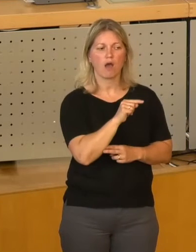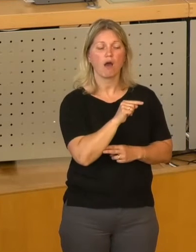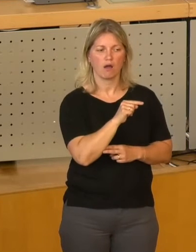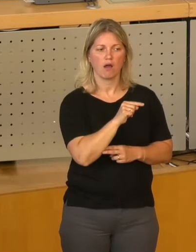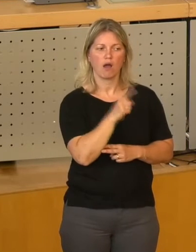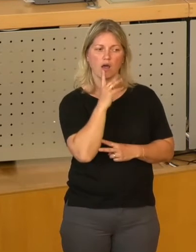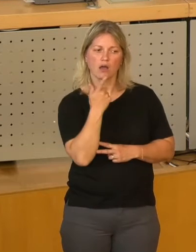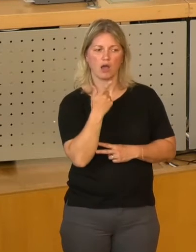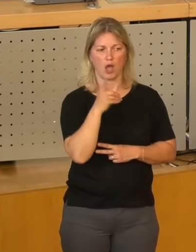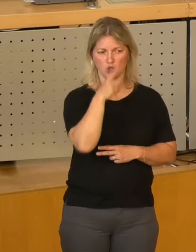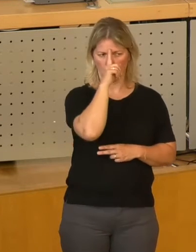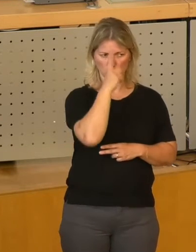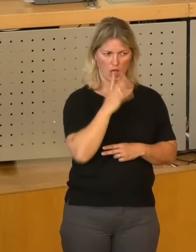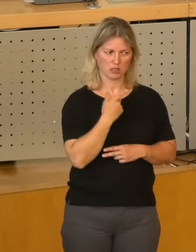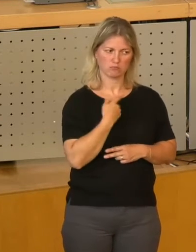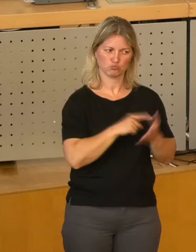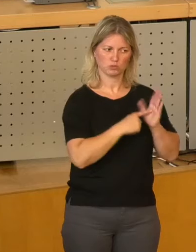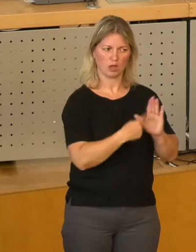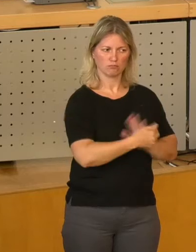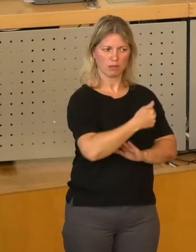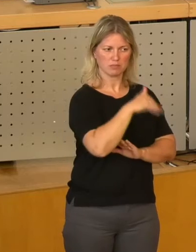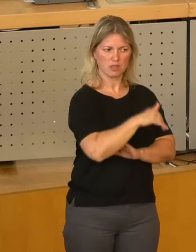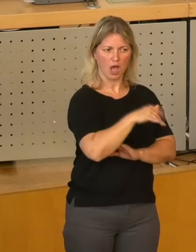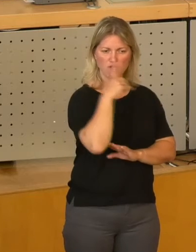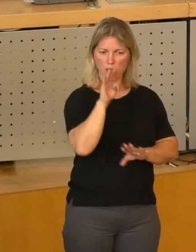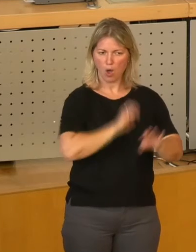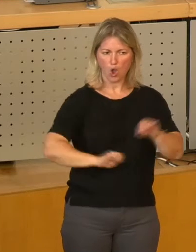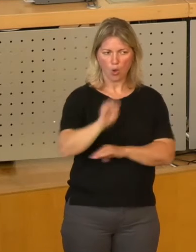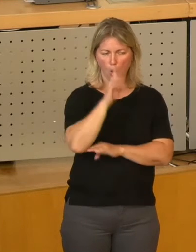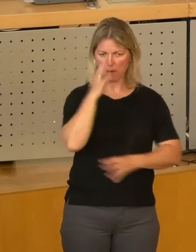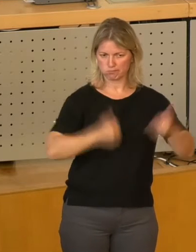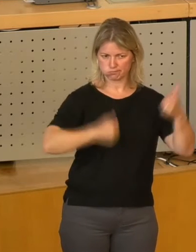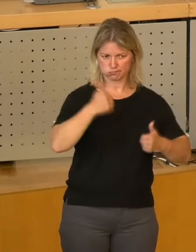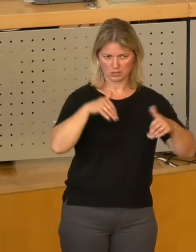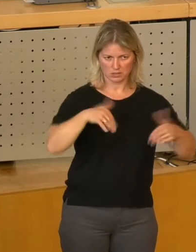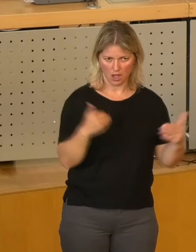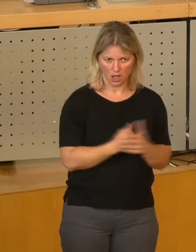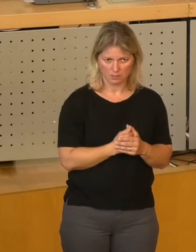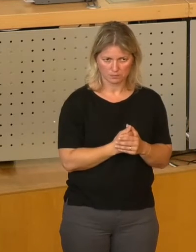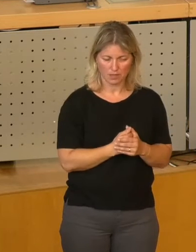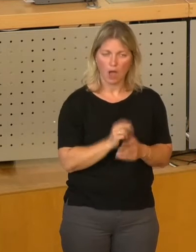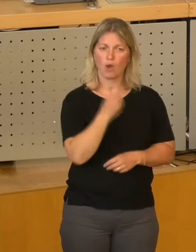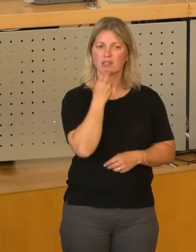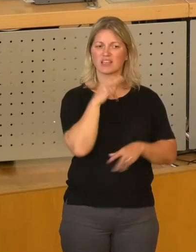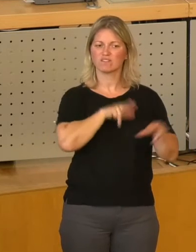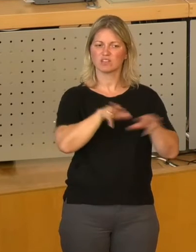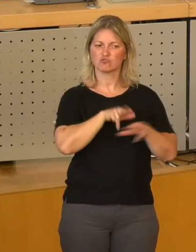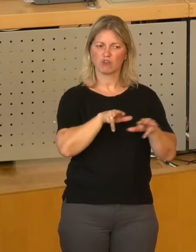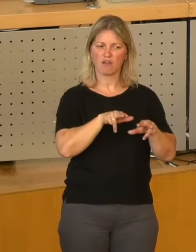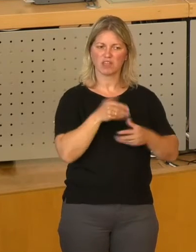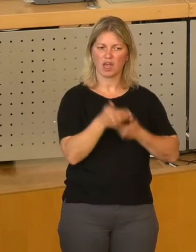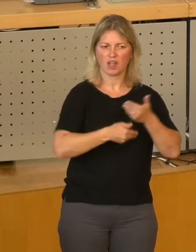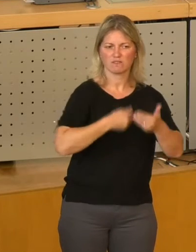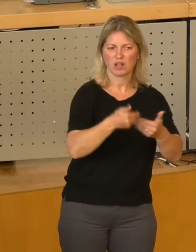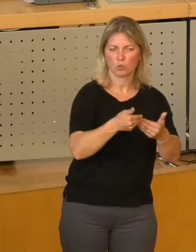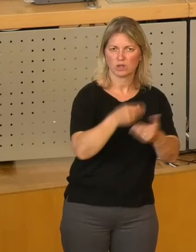europäischen Wettbewerb auf, welche Entwicklungen gibt es in der Energiewirtschaft. Und da ist es vernünftig und richtig, dass man